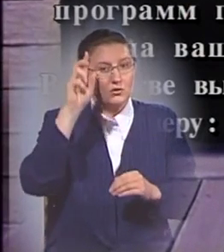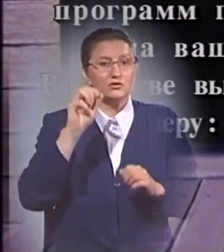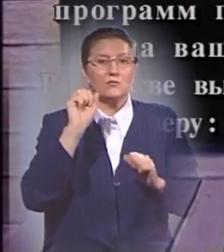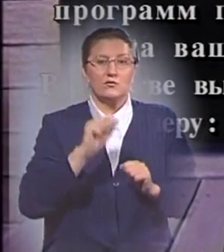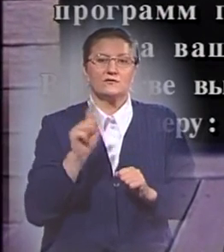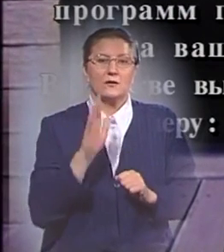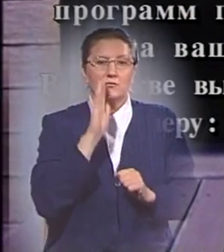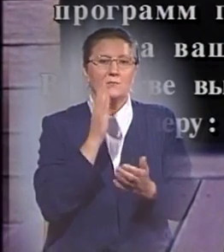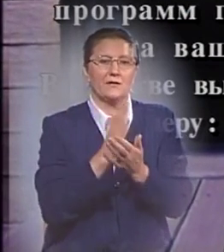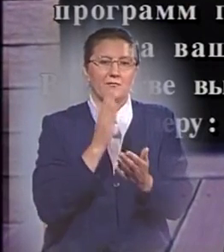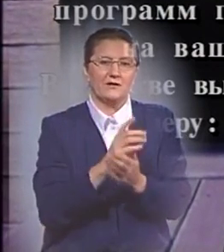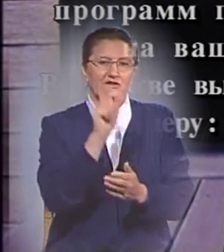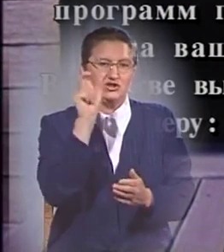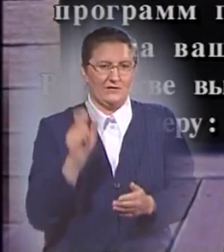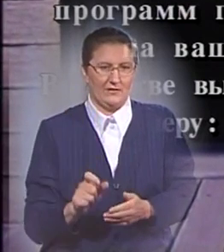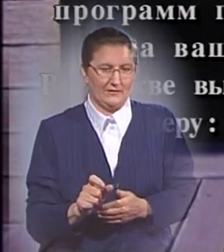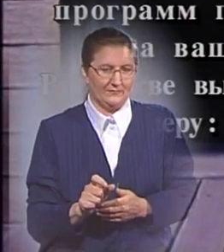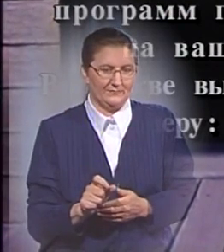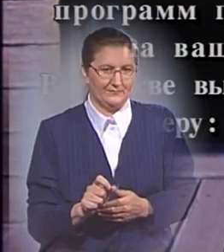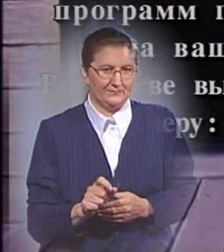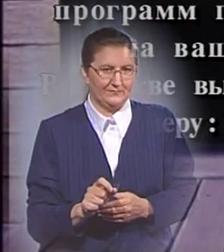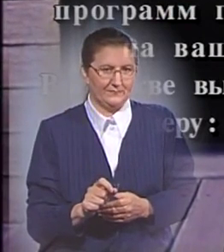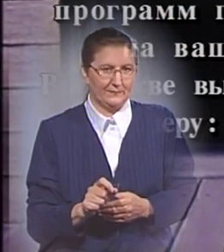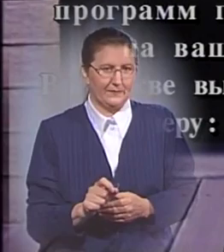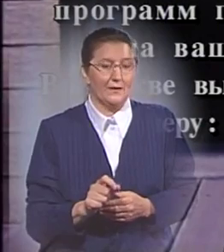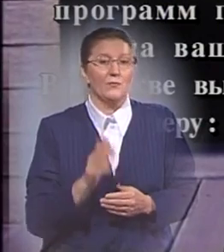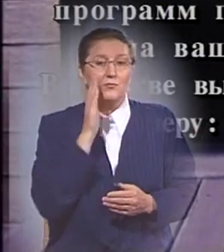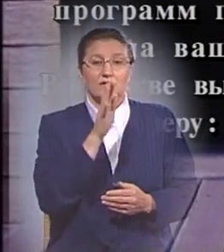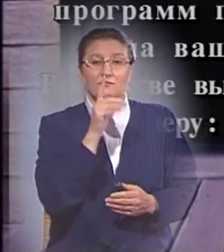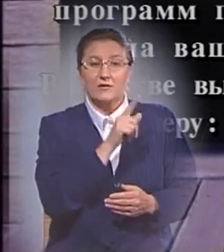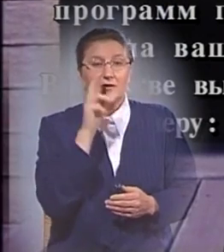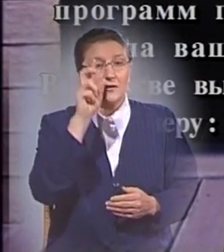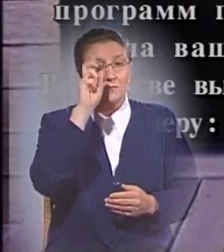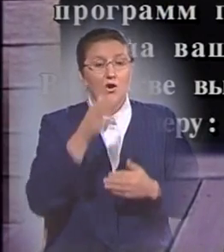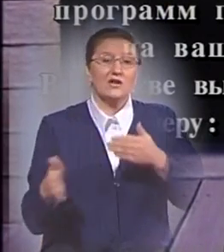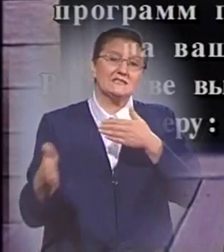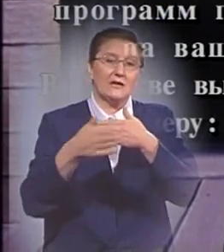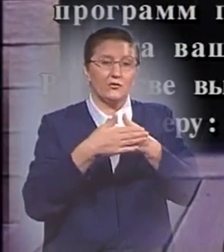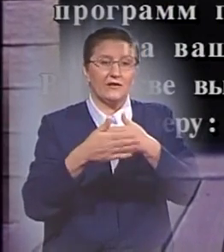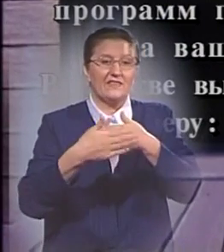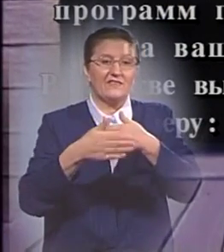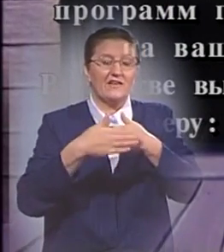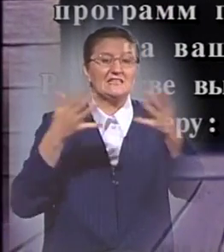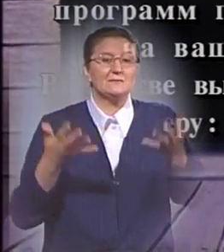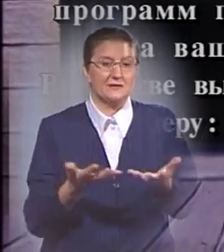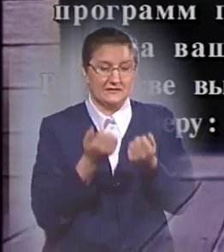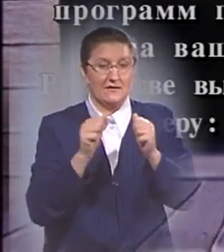будет пребывать с человеком. Придет время, когда Бог закроет дверь спасения. Возможности